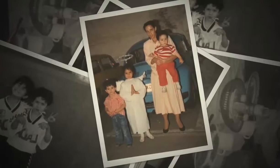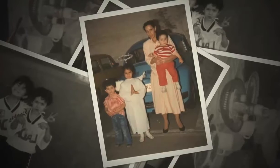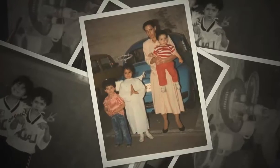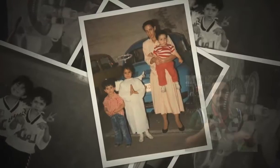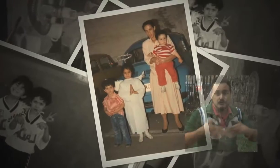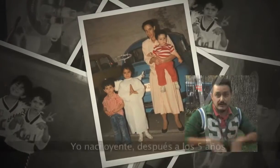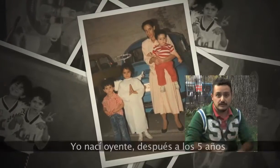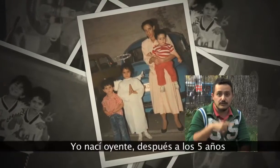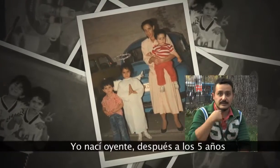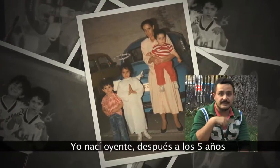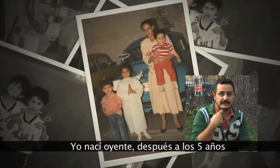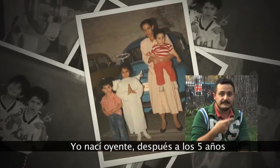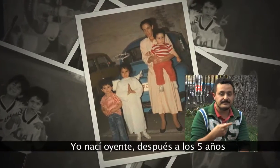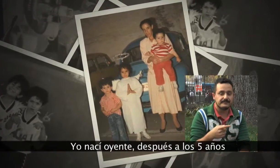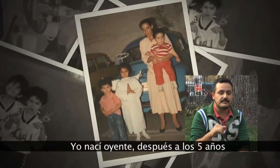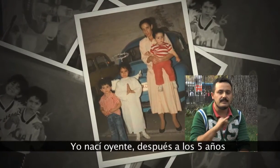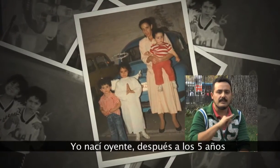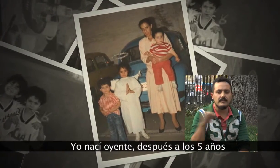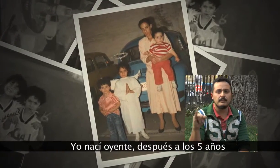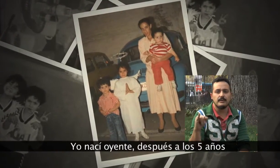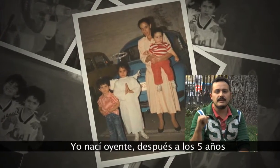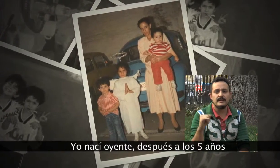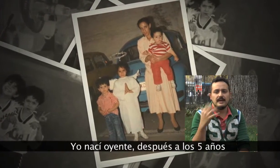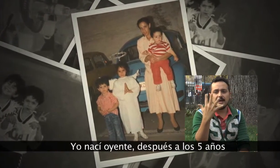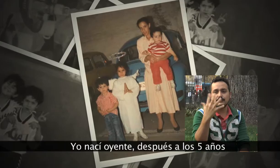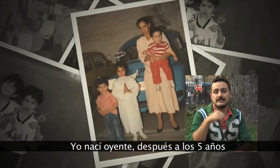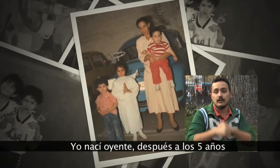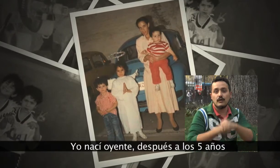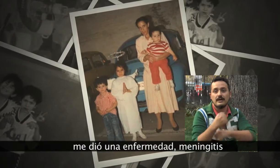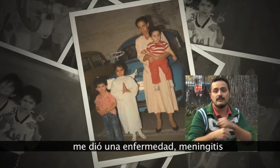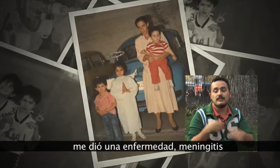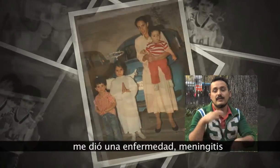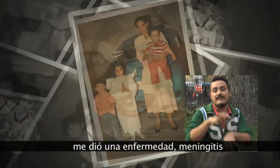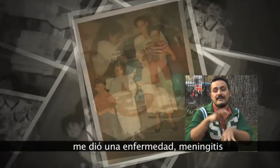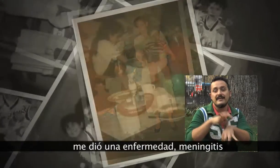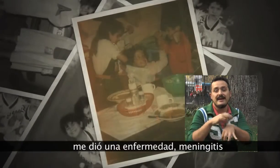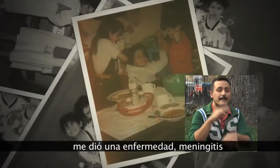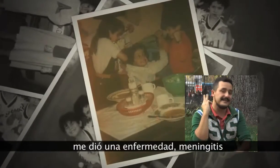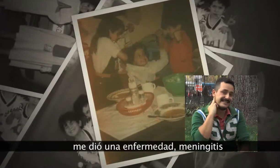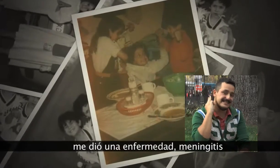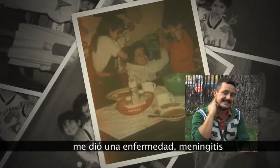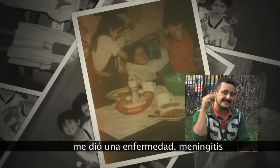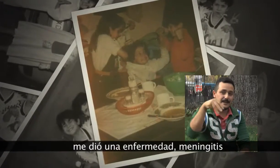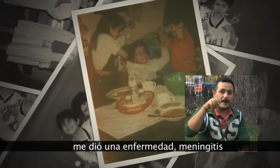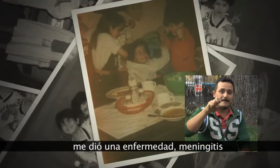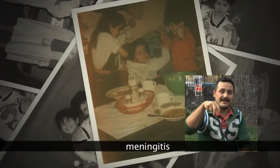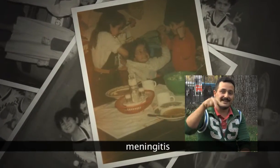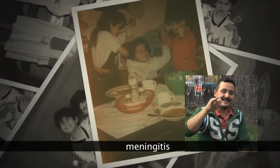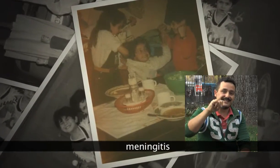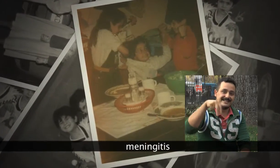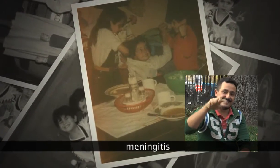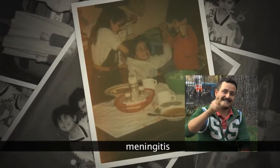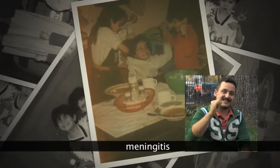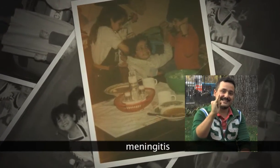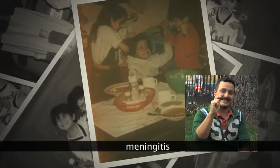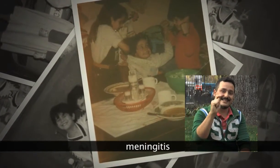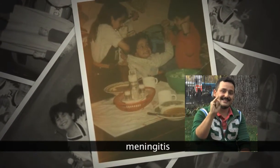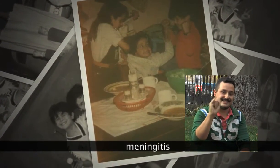Yo nací oyente, después a los 5 años me dio una enfermedad, meningitis, meningitis,